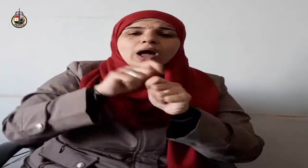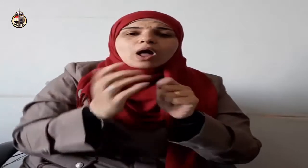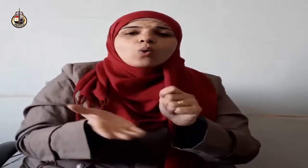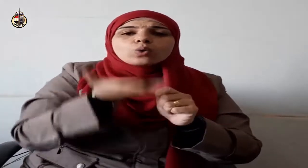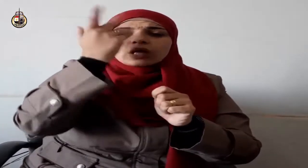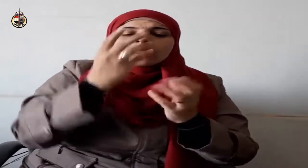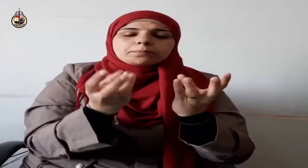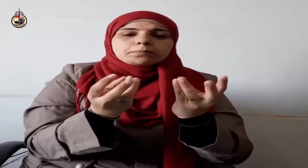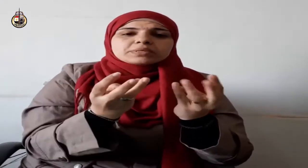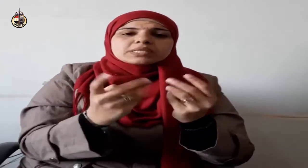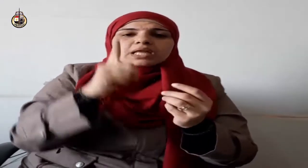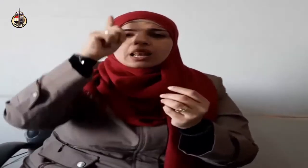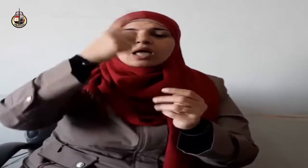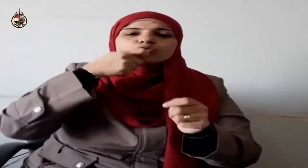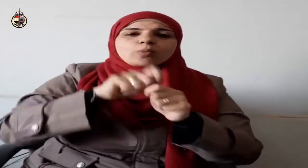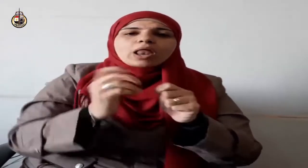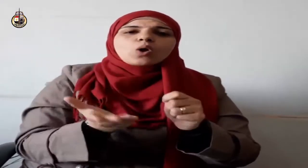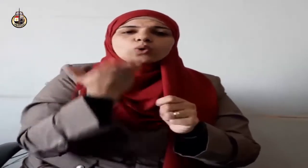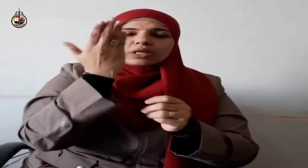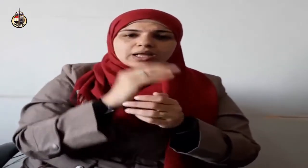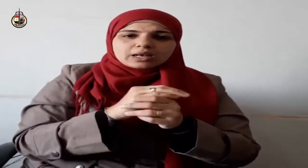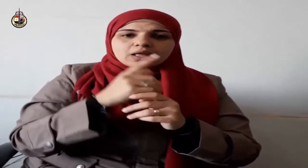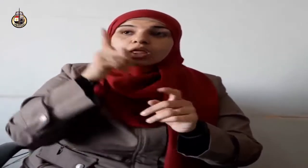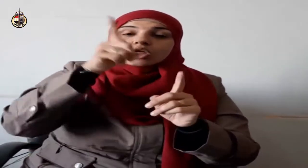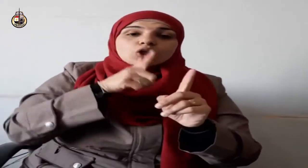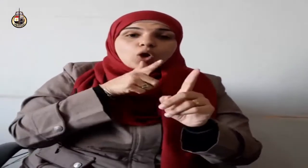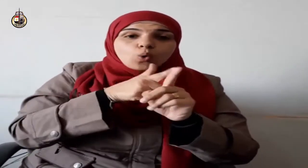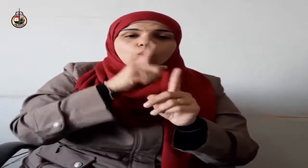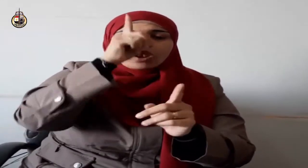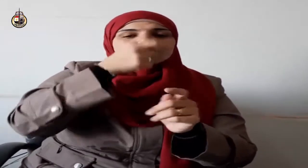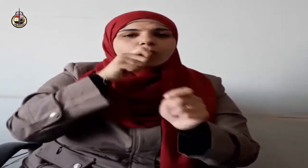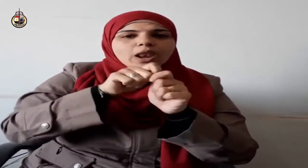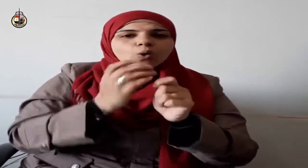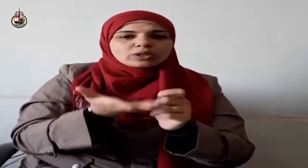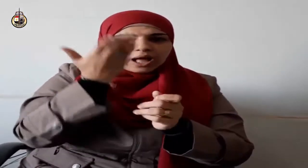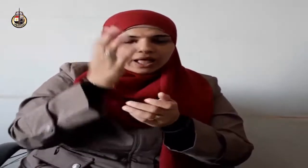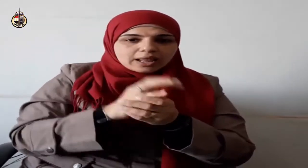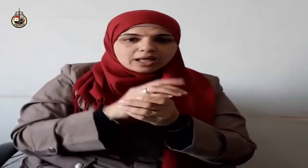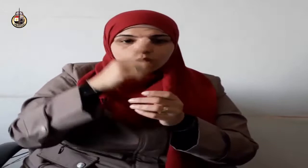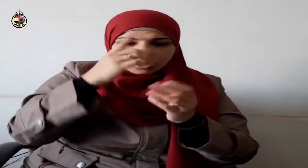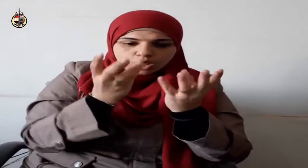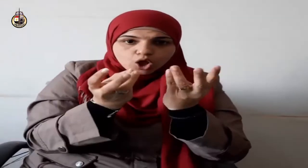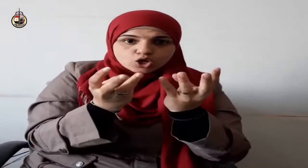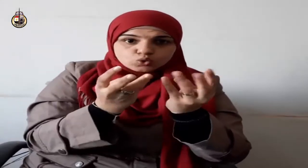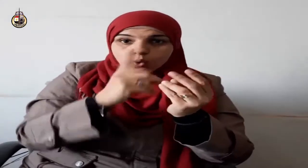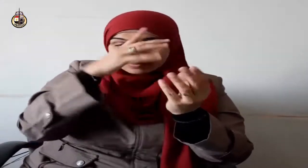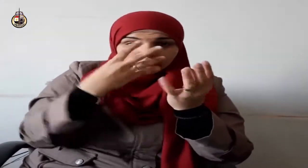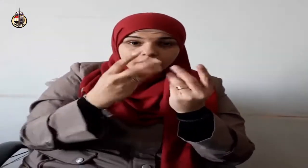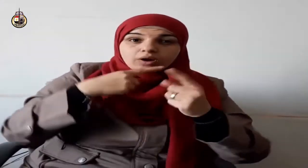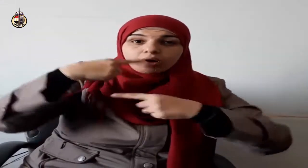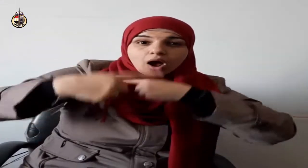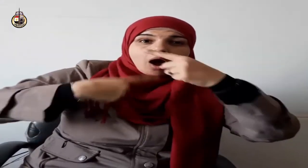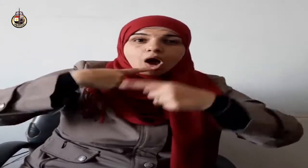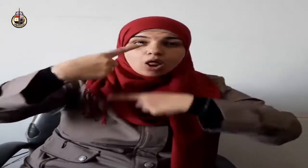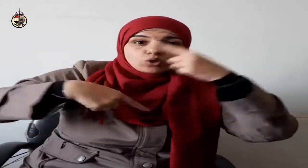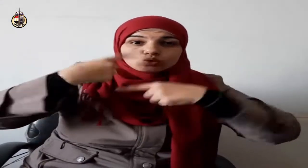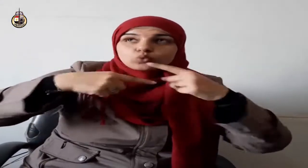أجمع له أمنين إذا أمنني في الدنيا أخفته يوم القيامة وإذا